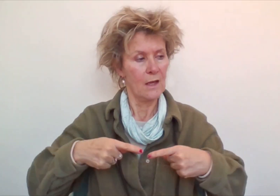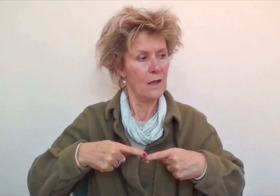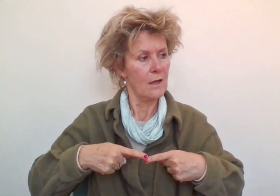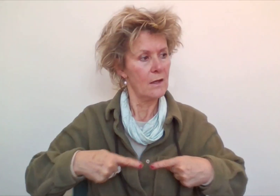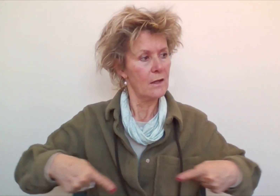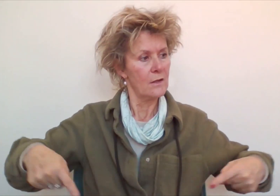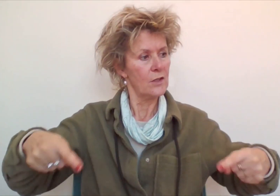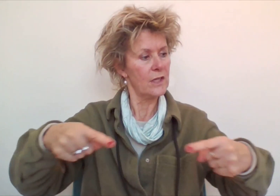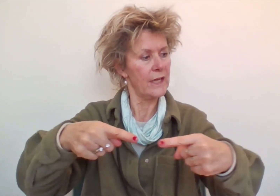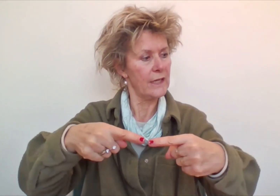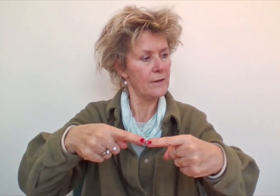De kring.